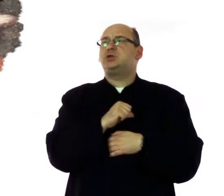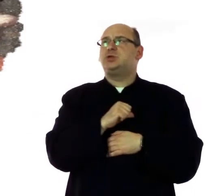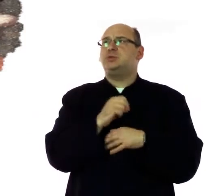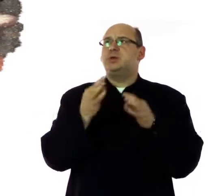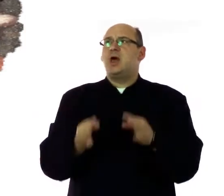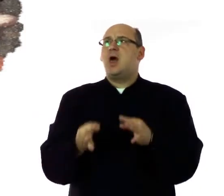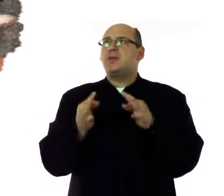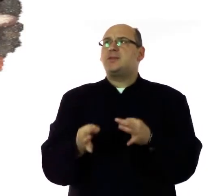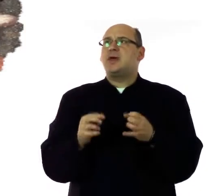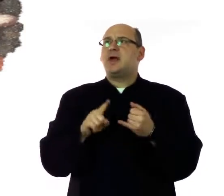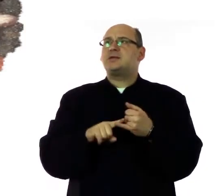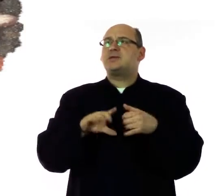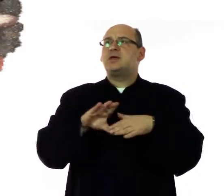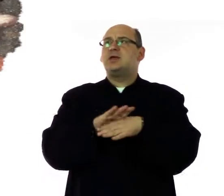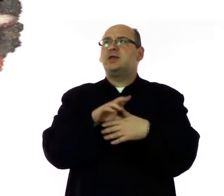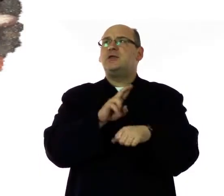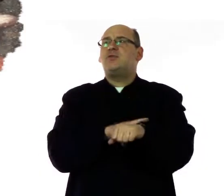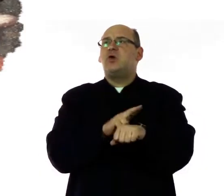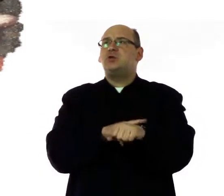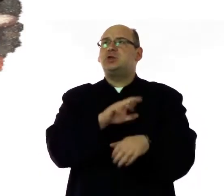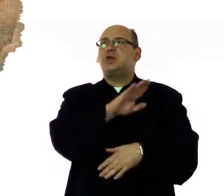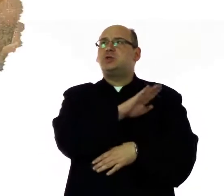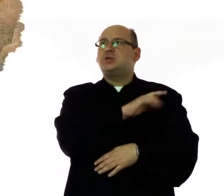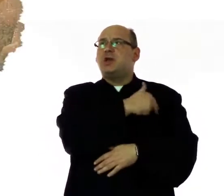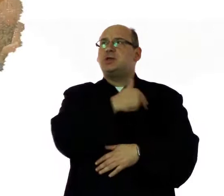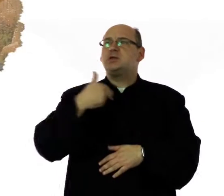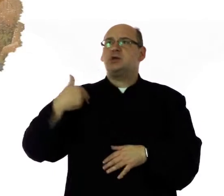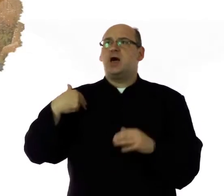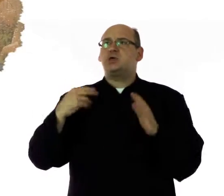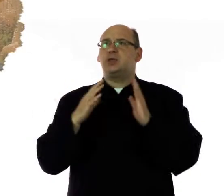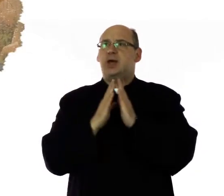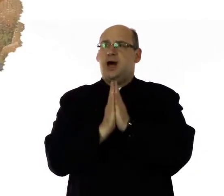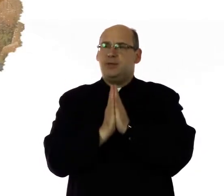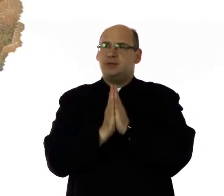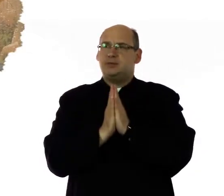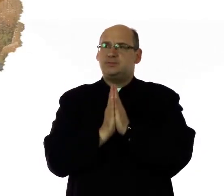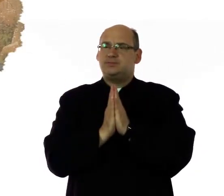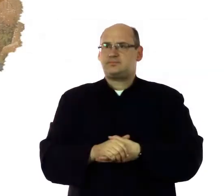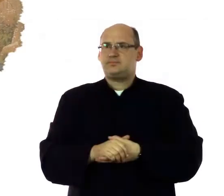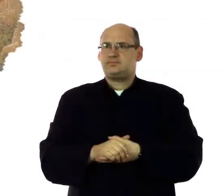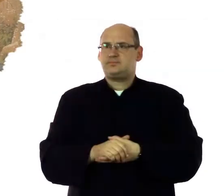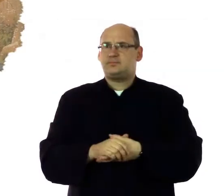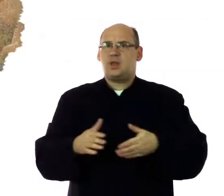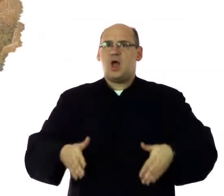nami grzesznymi, teraz i w godzinę śmierci naszej. Amen.